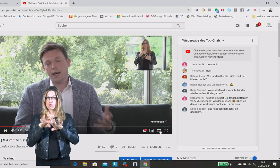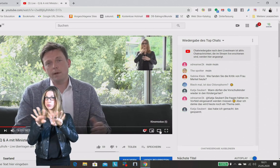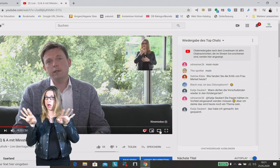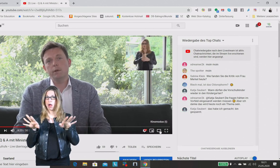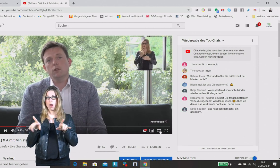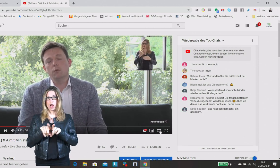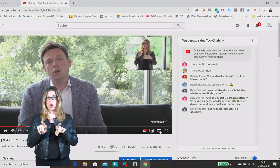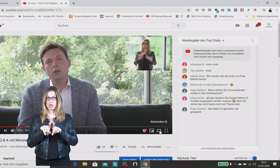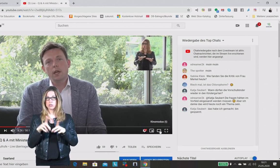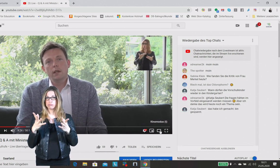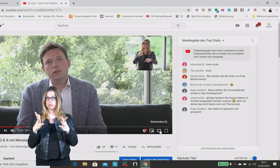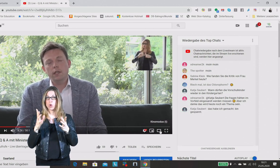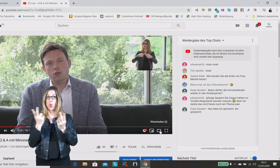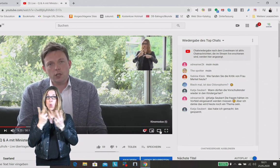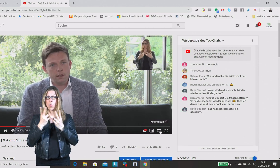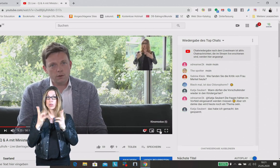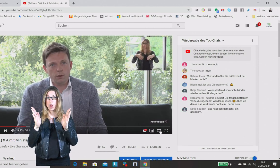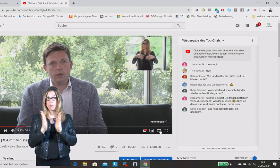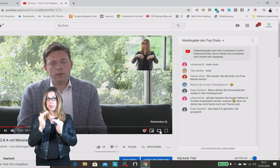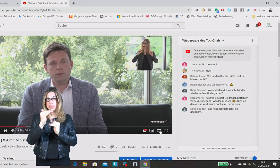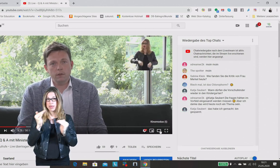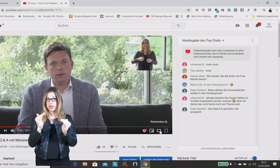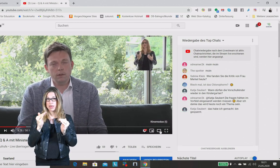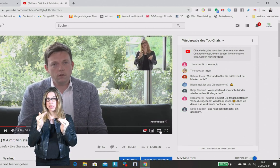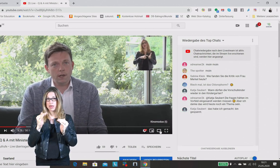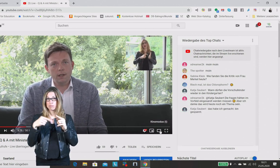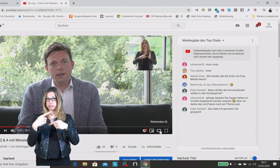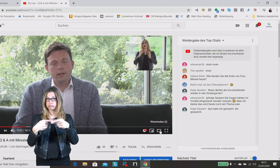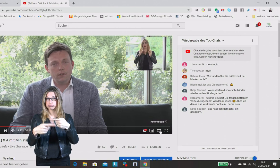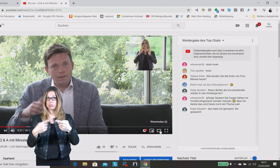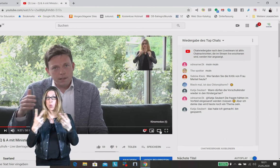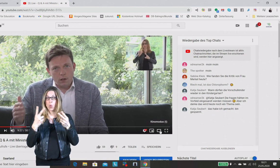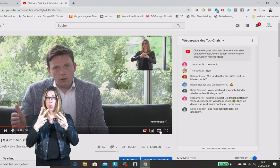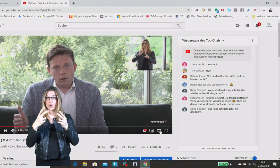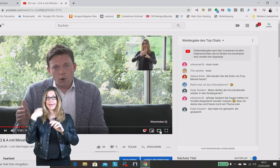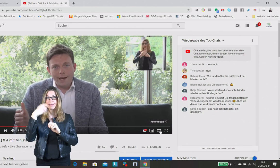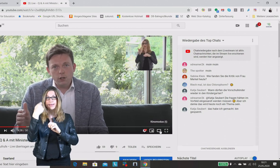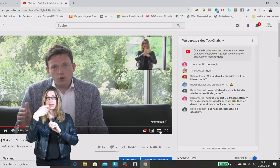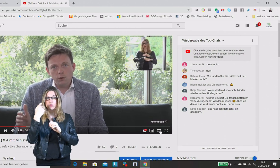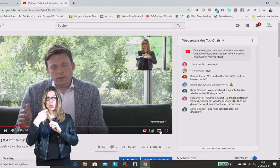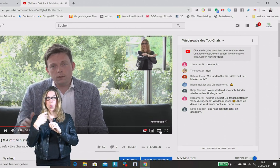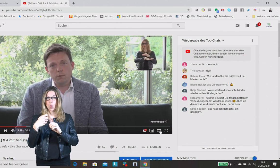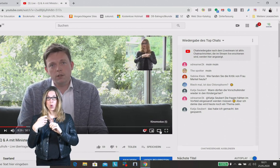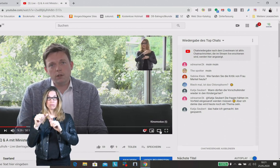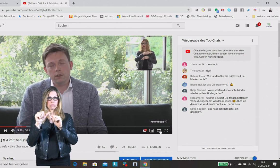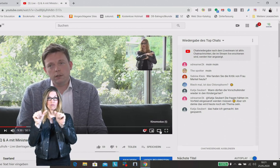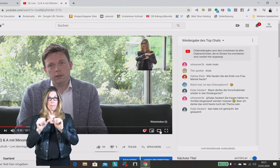Sie können in den Kino-Modus gehen und selbstverständlich können Sie natürlich auch, wenn es Ihnen die